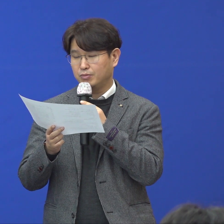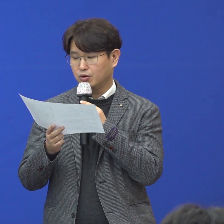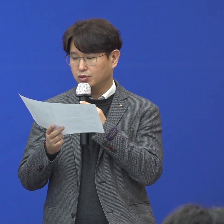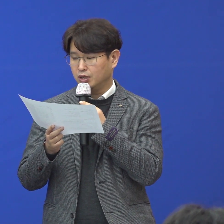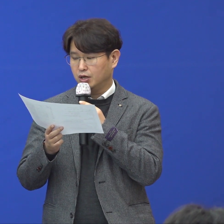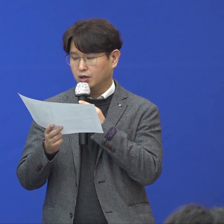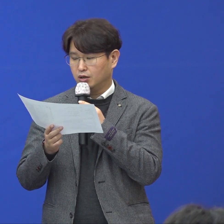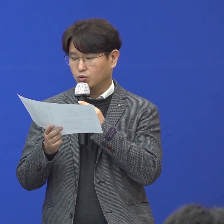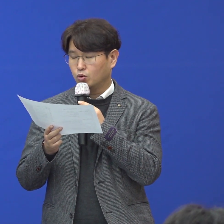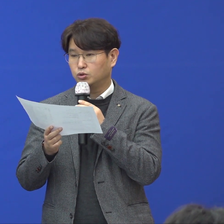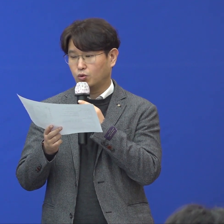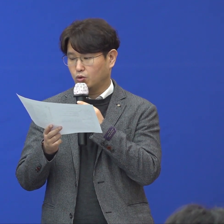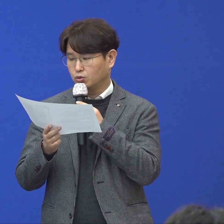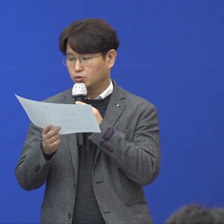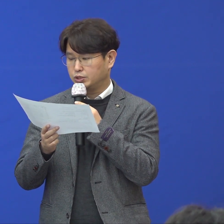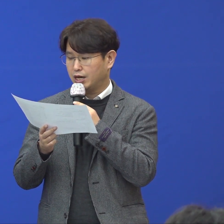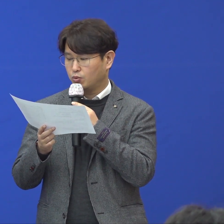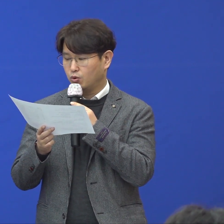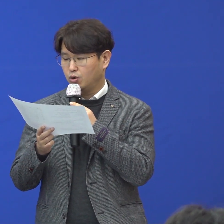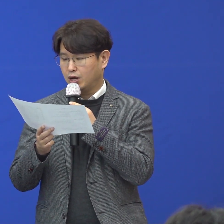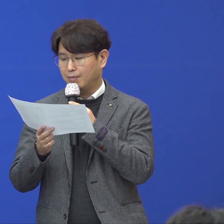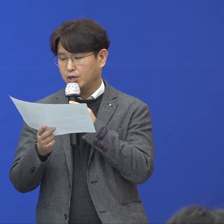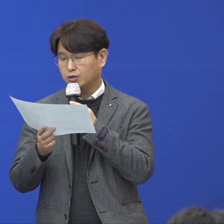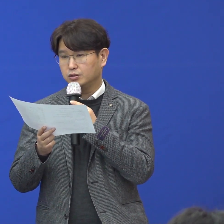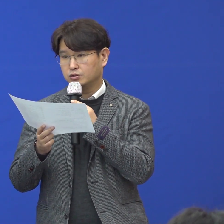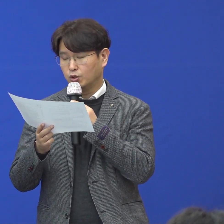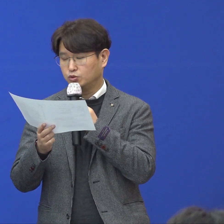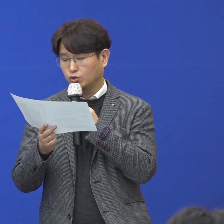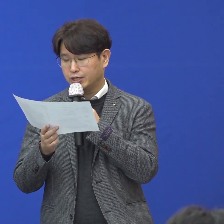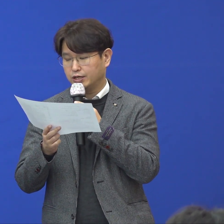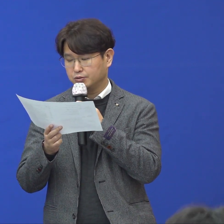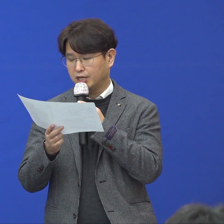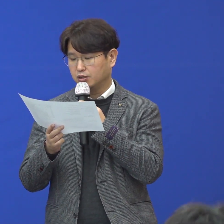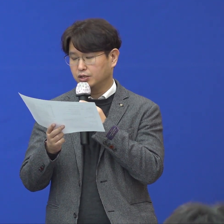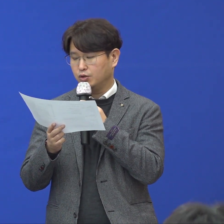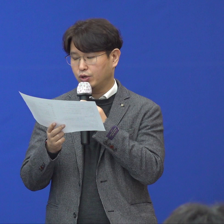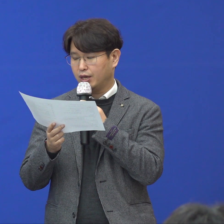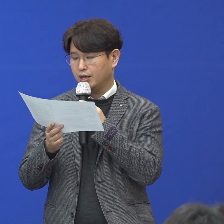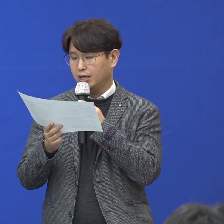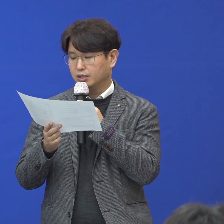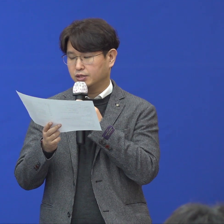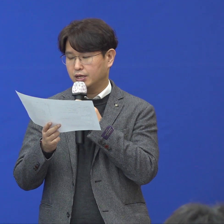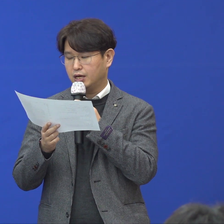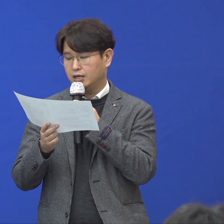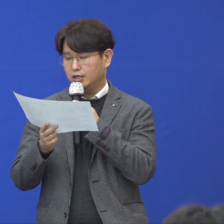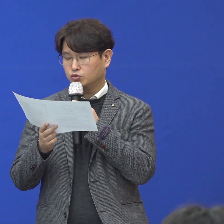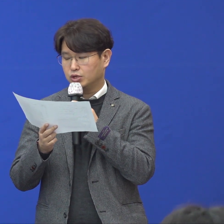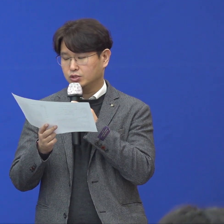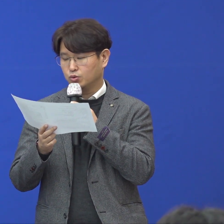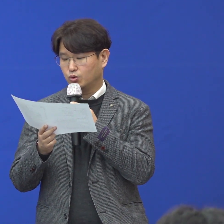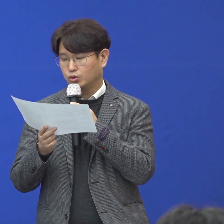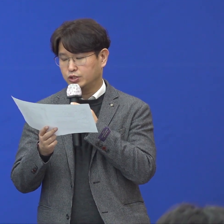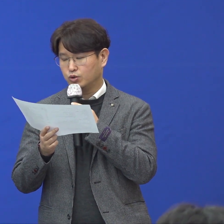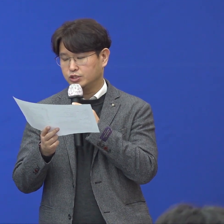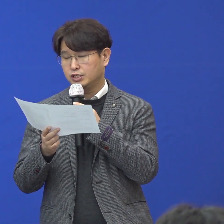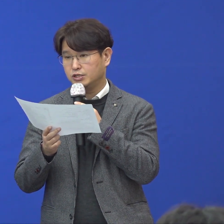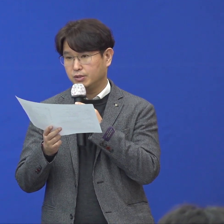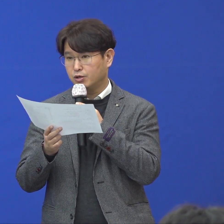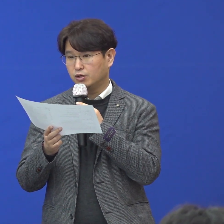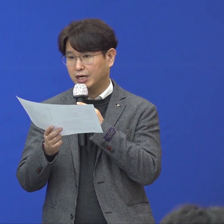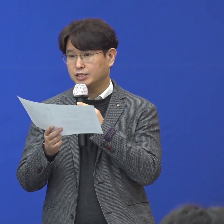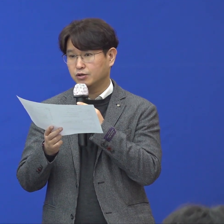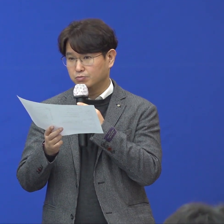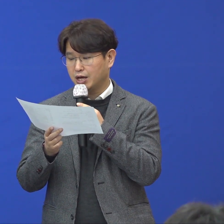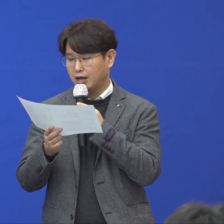,83명은 코트로 조치하고 한 명은 전원 조치하였습니다. 그 이후에 저희가 추가적으로 직원